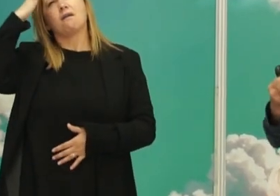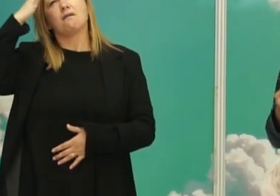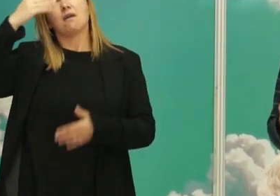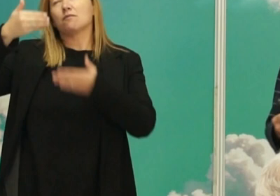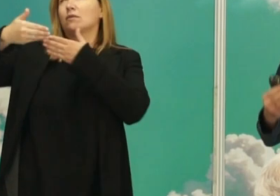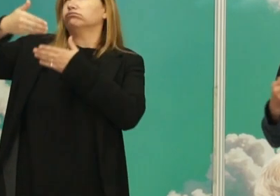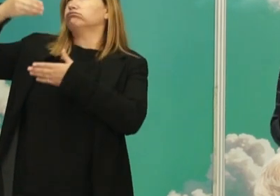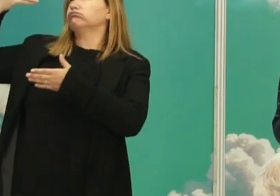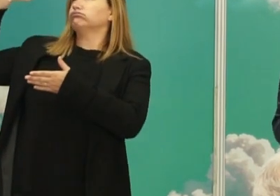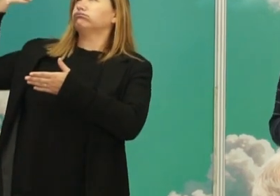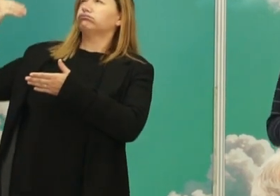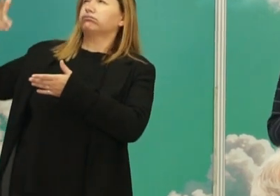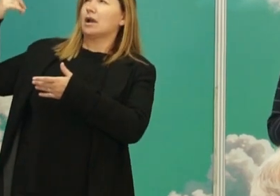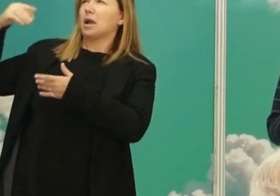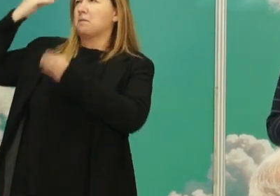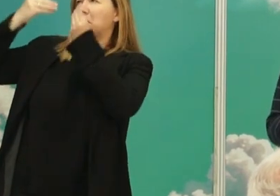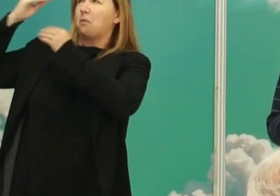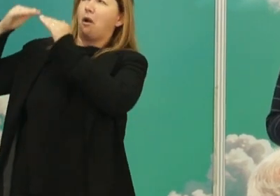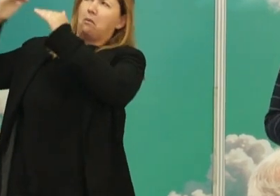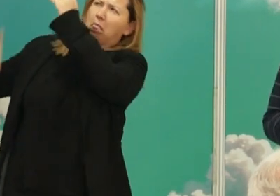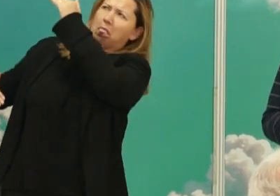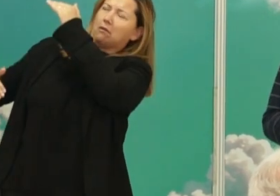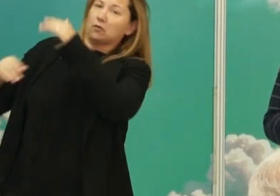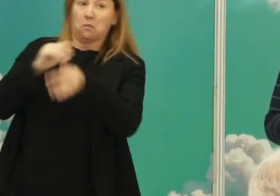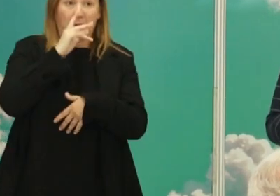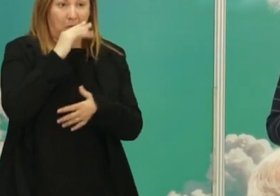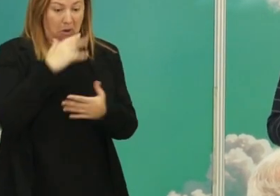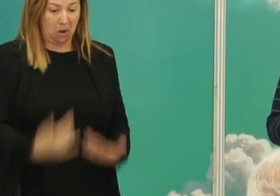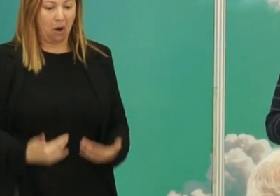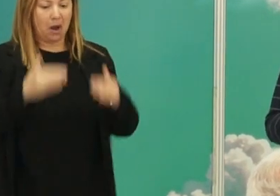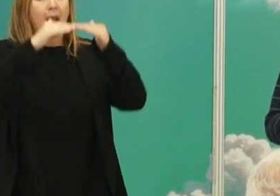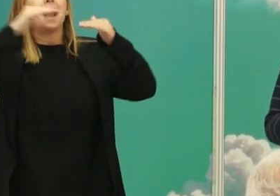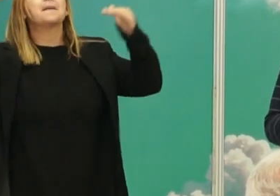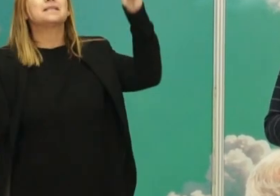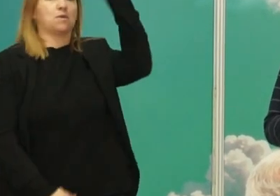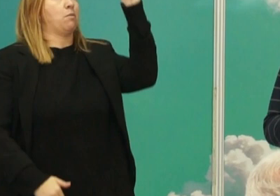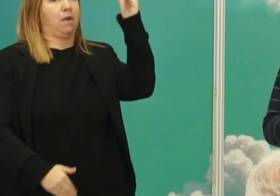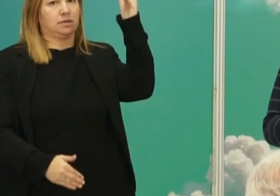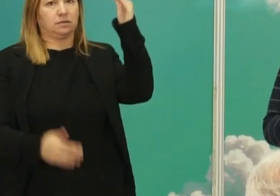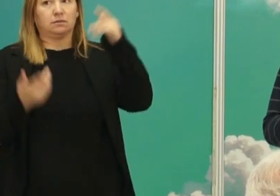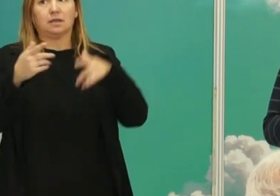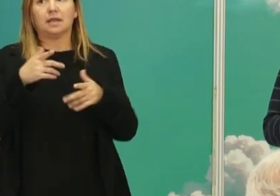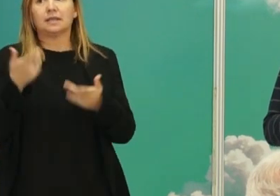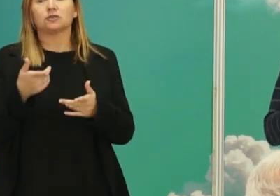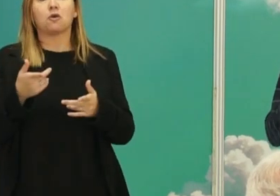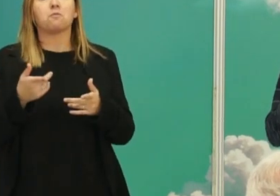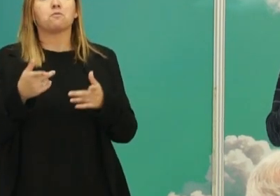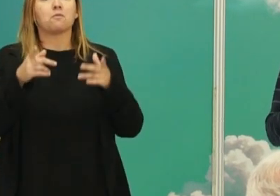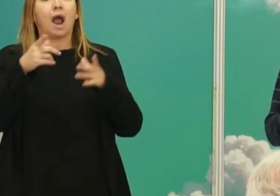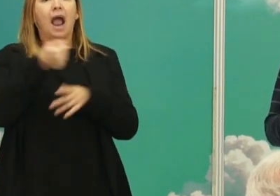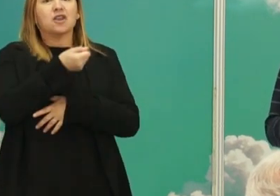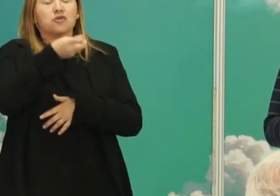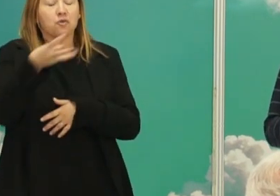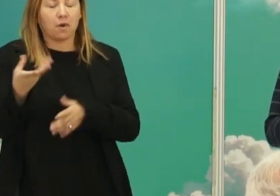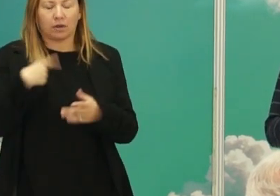increíble de desigualdad, en realidad hay más ahora. En parte por la globalización planetaria. Hay cifras que son difíciles de